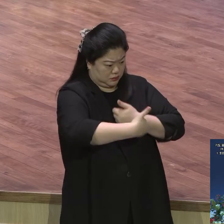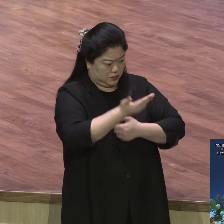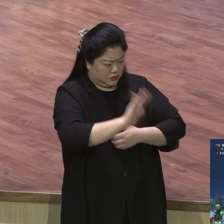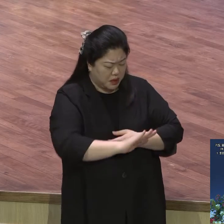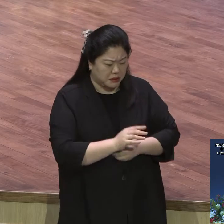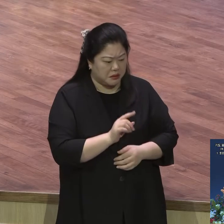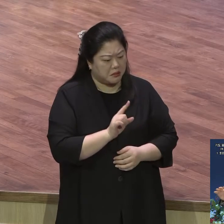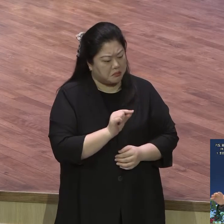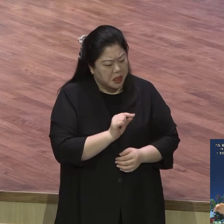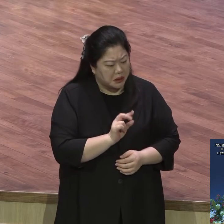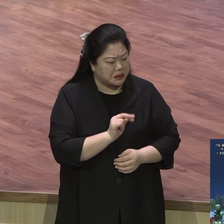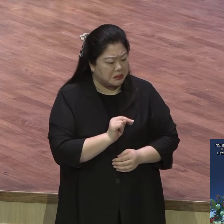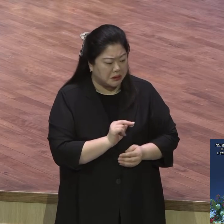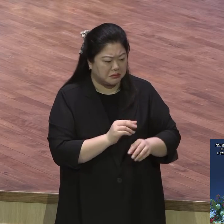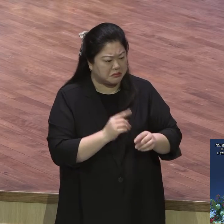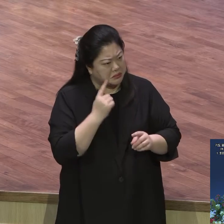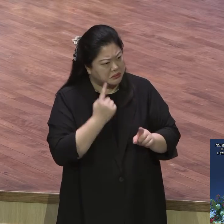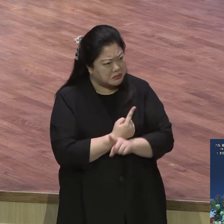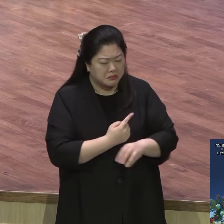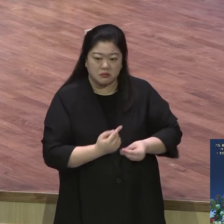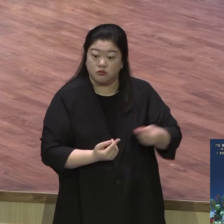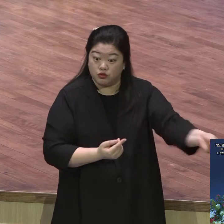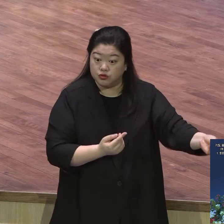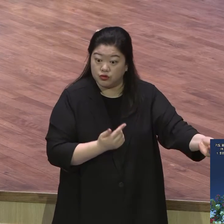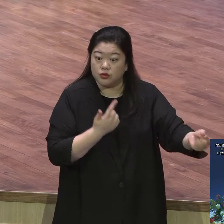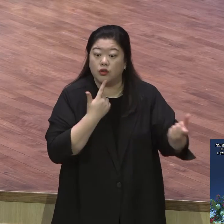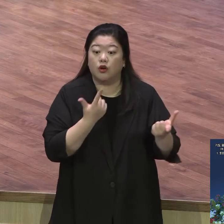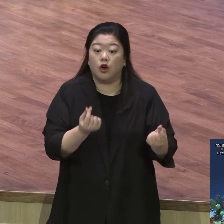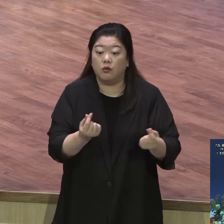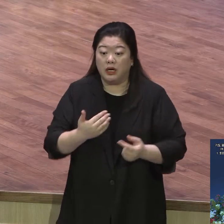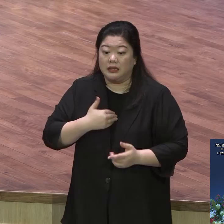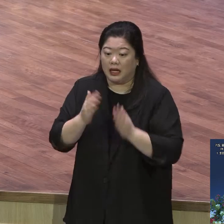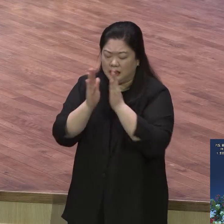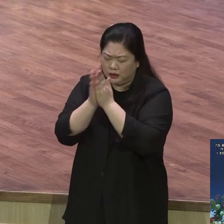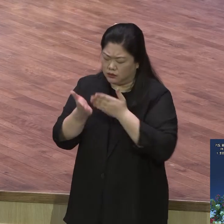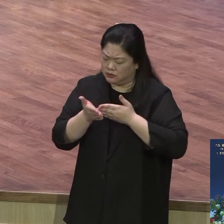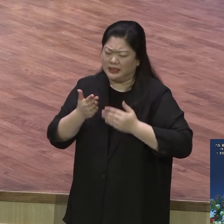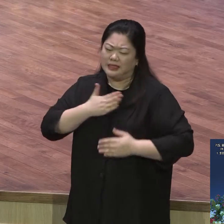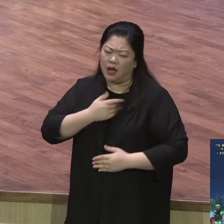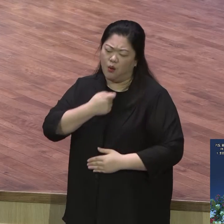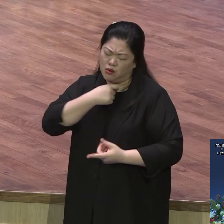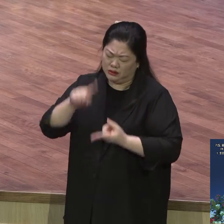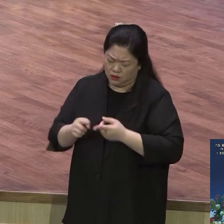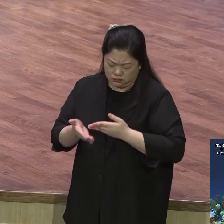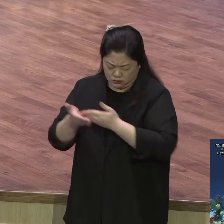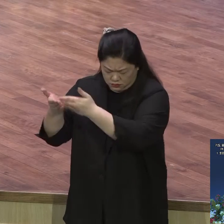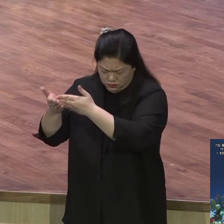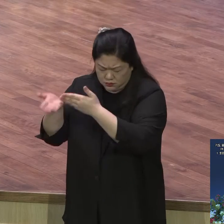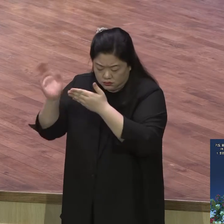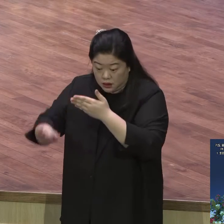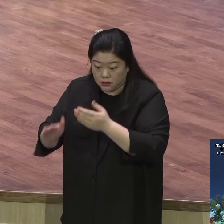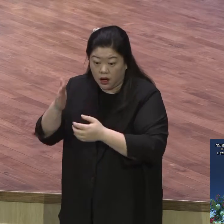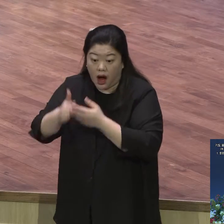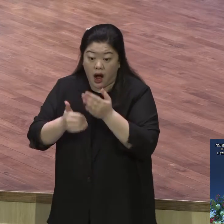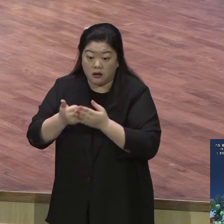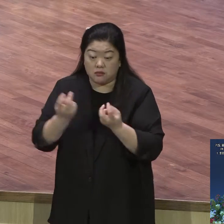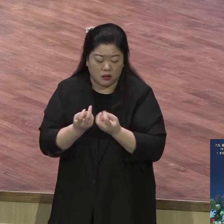내용도 다 들으시고 하나님이 최선의 것으로 응답해 주신다 그걸 밝히고 있는 거예요 본문 9줄로